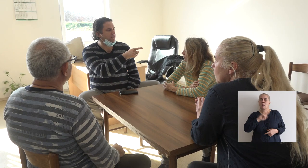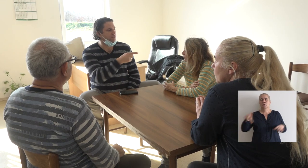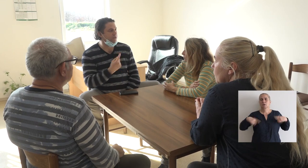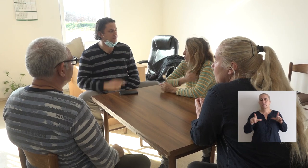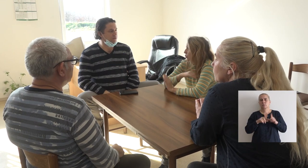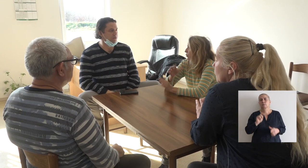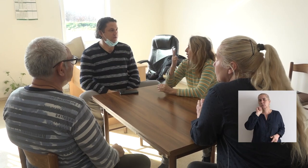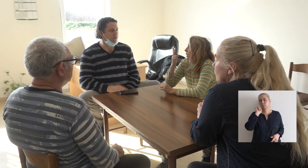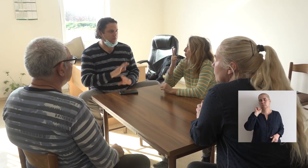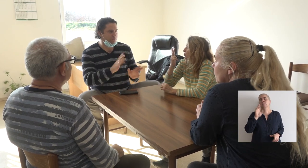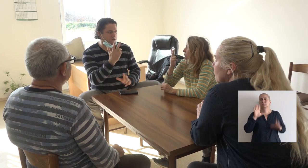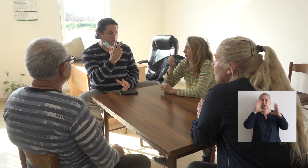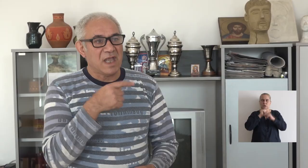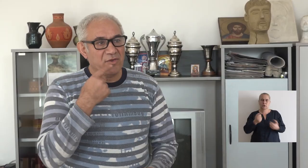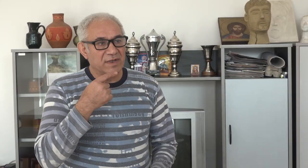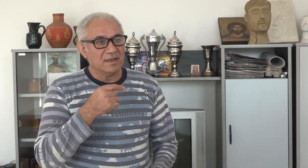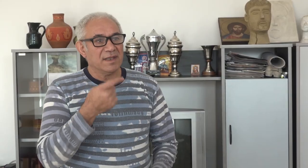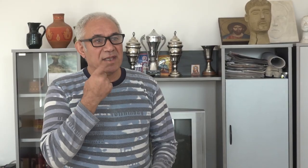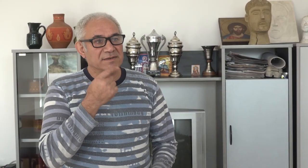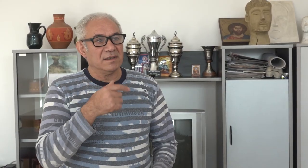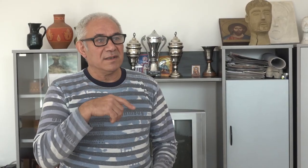Iako ne čuje, ne živi u tišini.